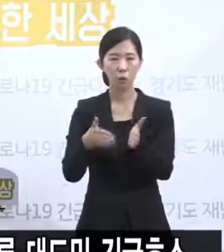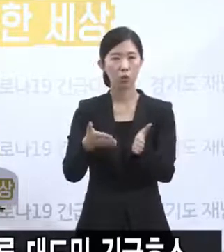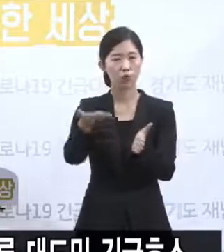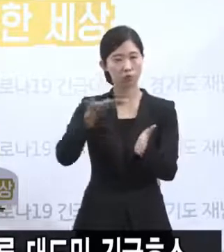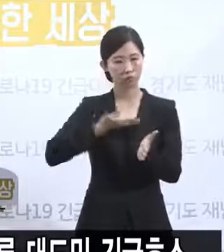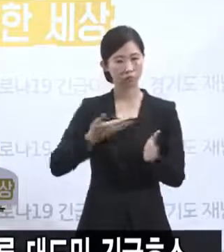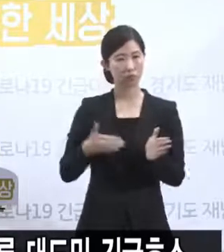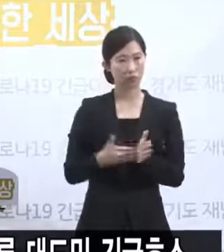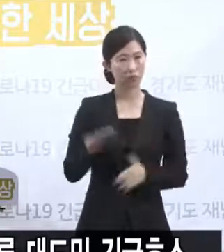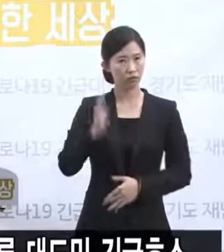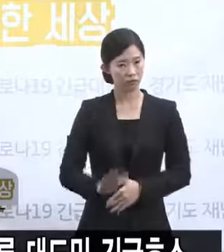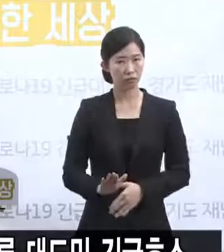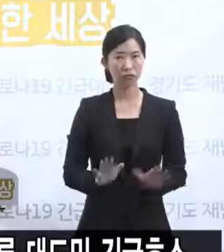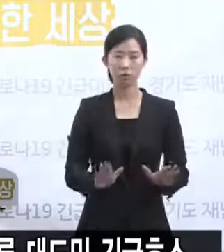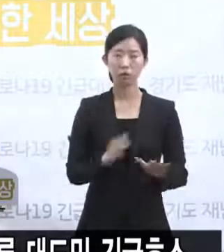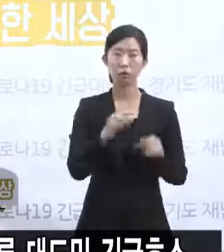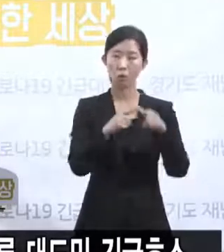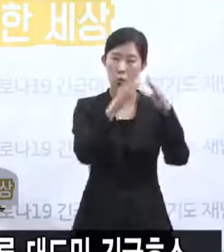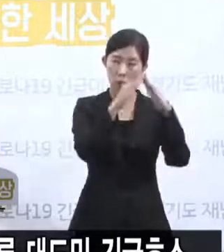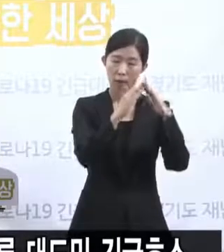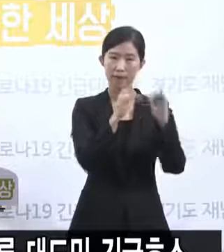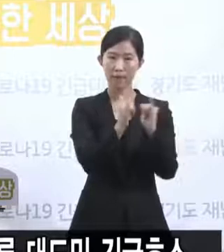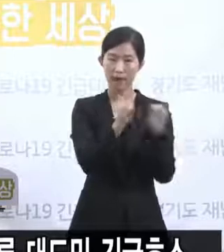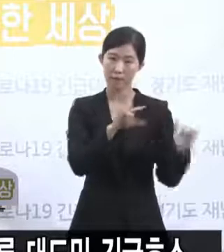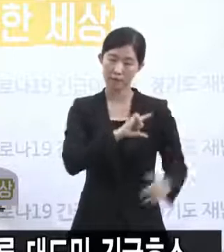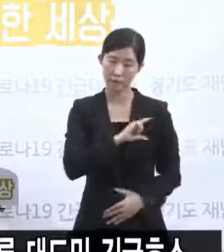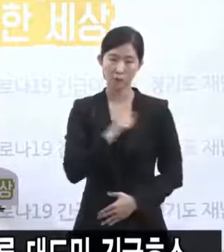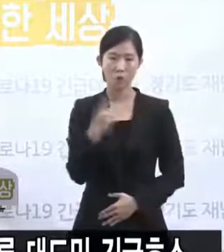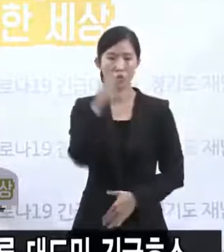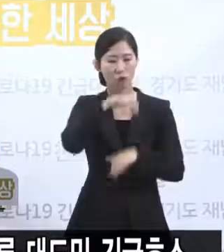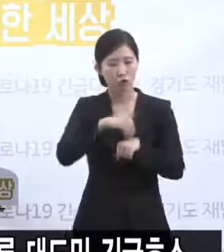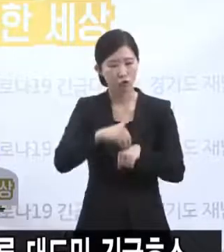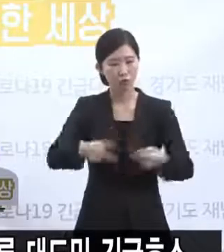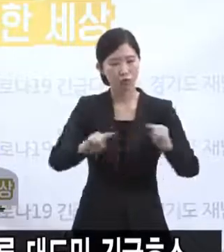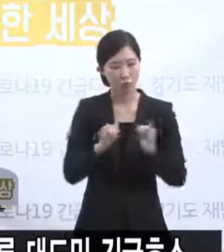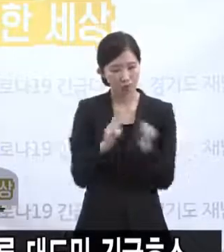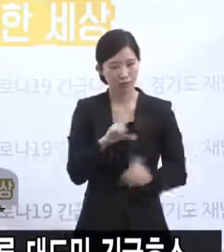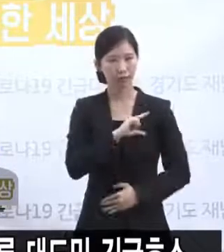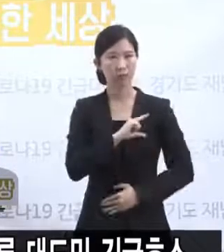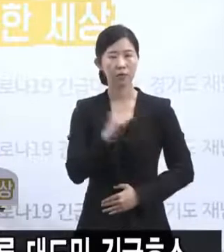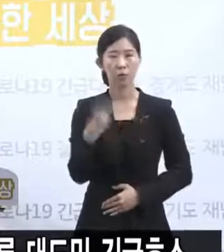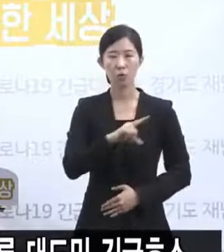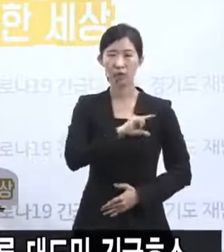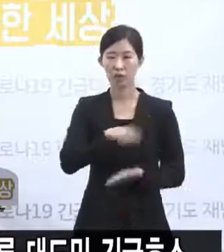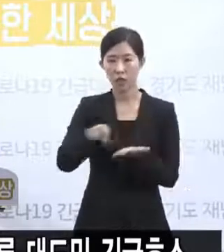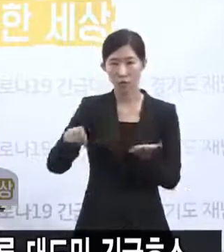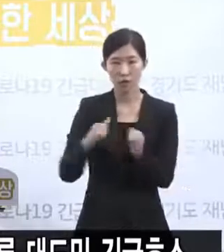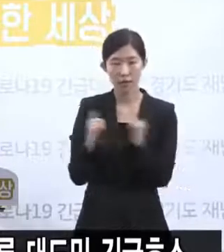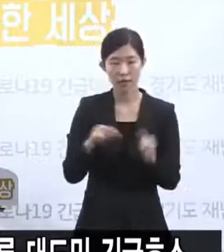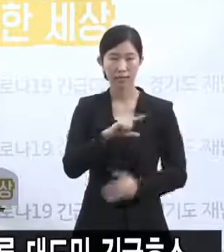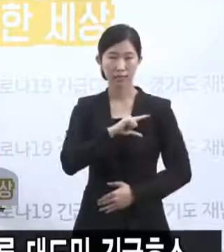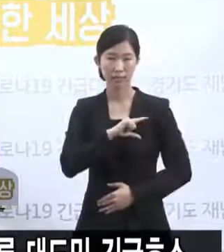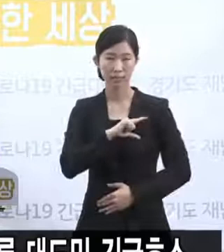교인 명단이라든지 연수 참여자 명단, 서명자 명단 또는 집회 동원 체계에